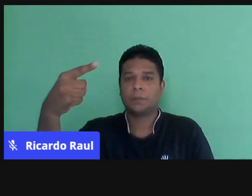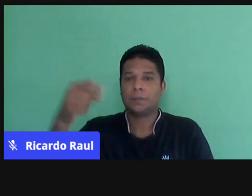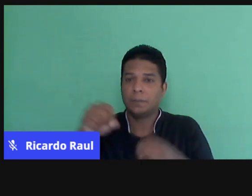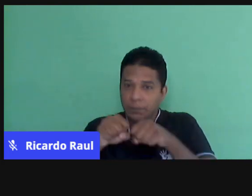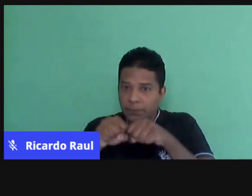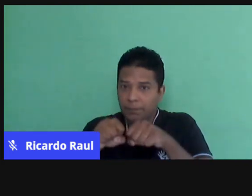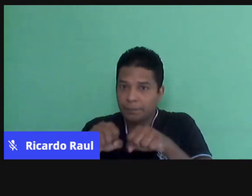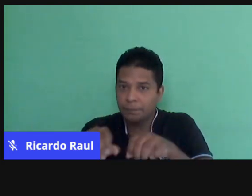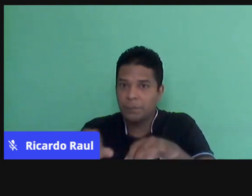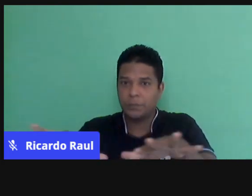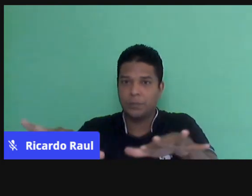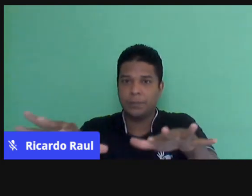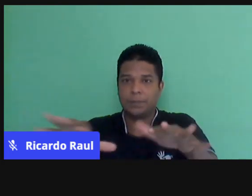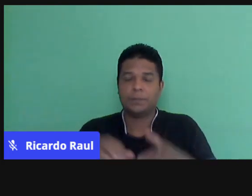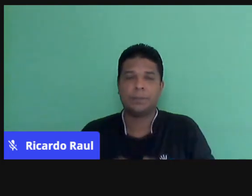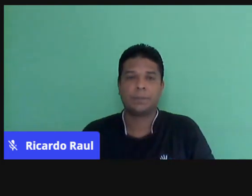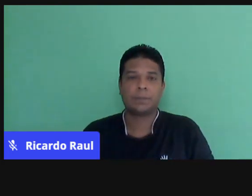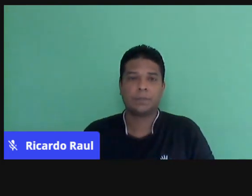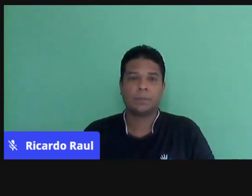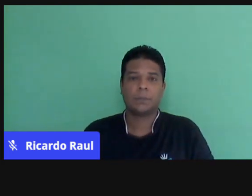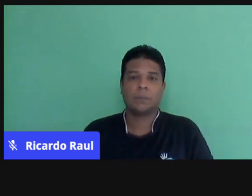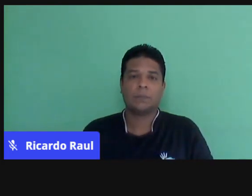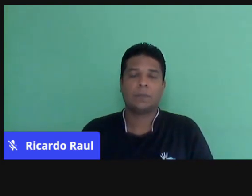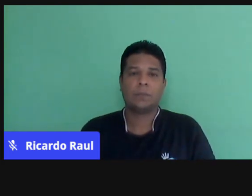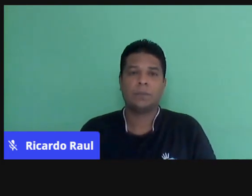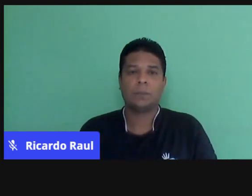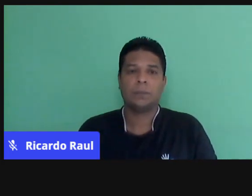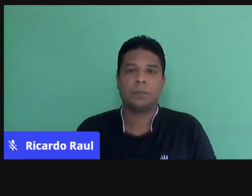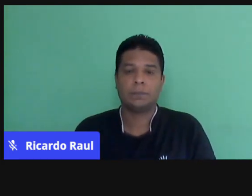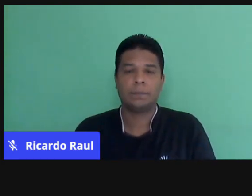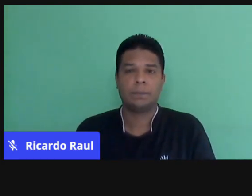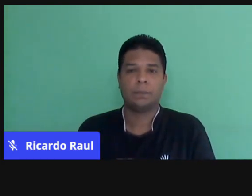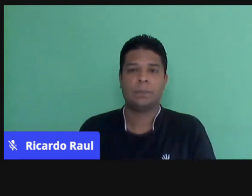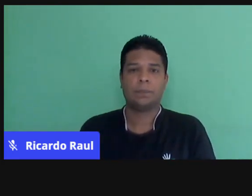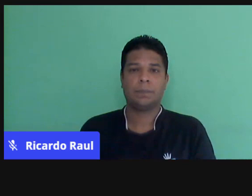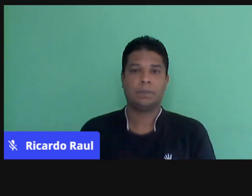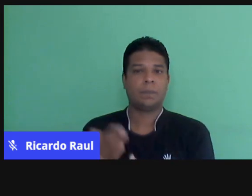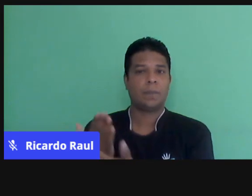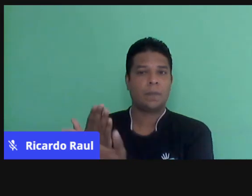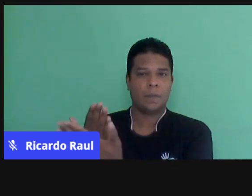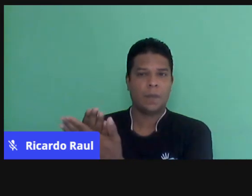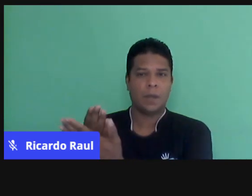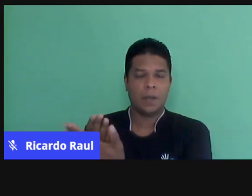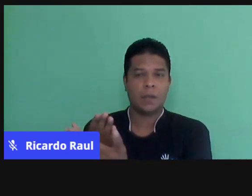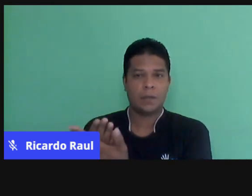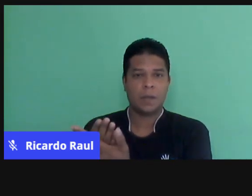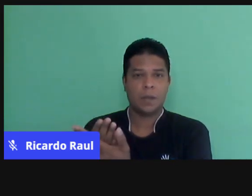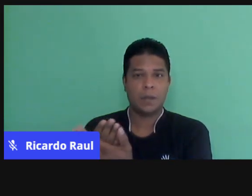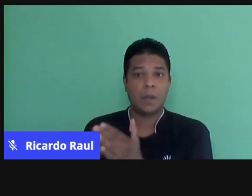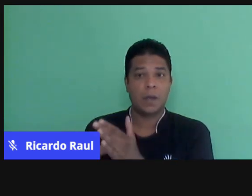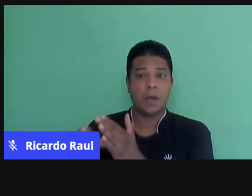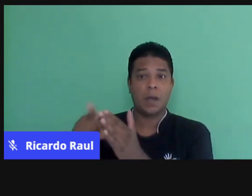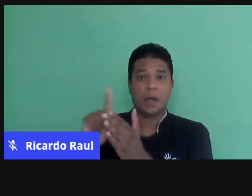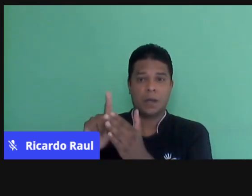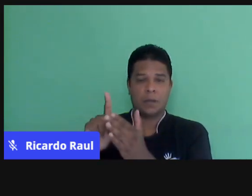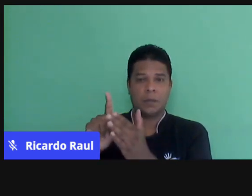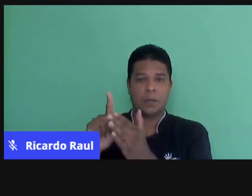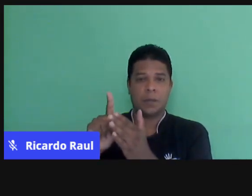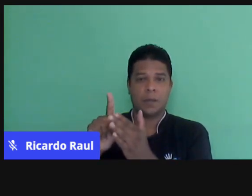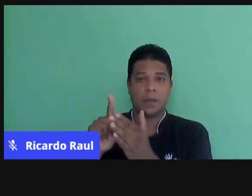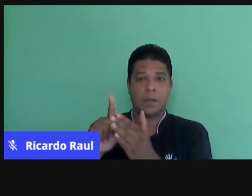nós esse momento. Bom, em relação às aulas, nesse momento antes da pandemia,